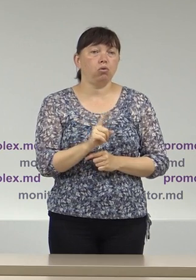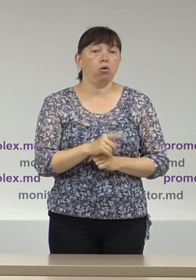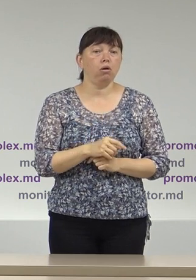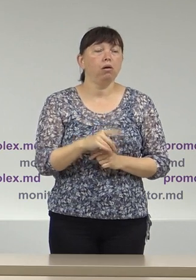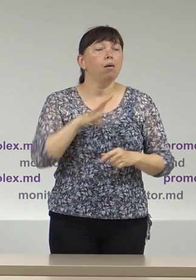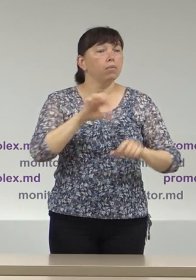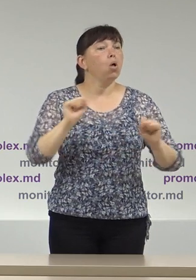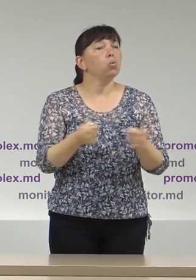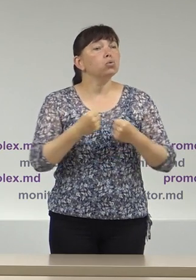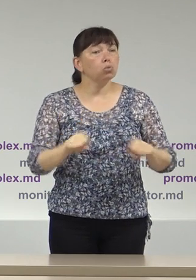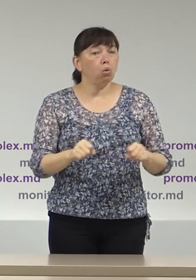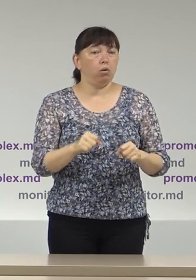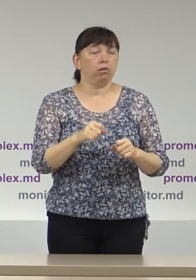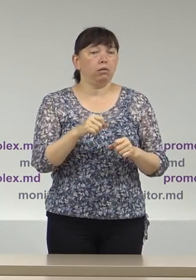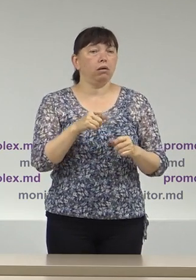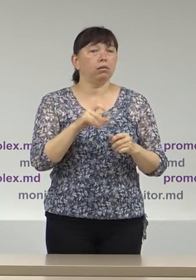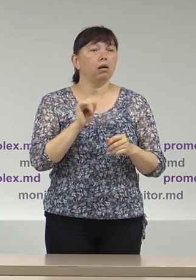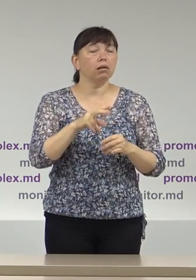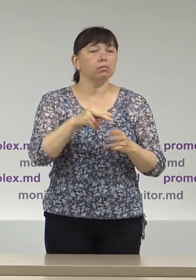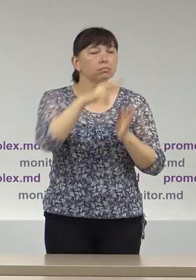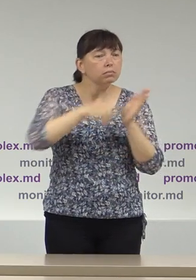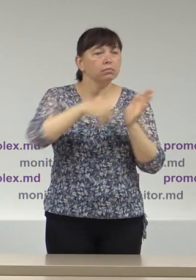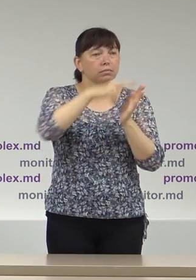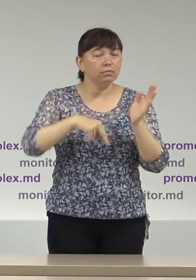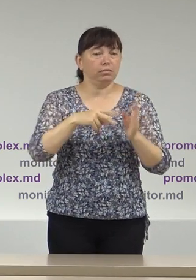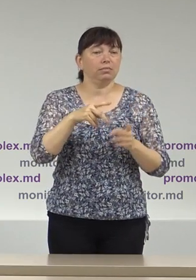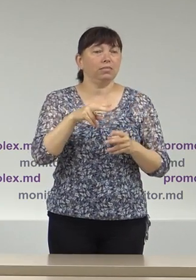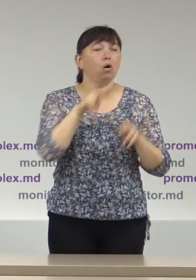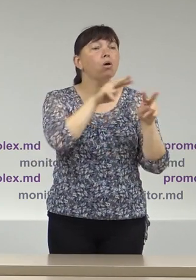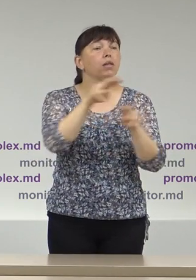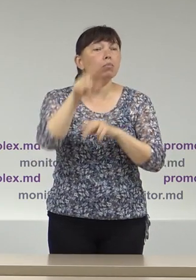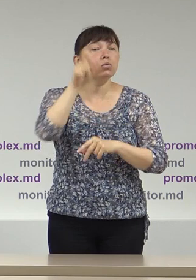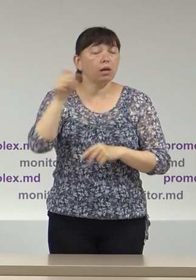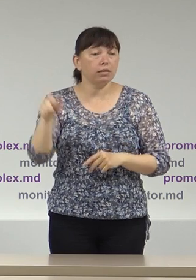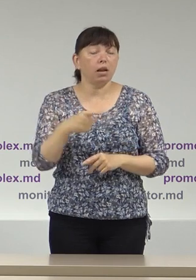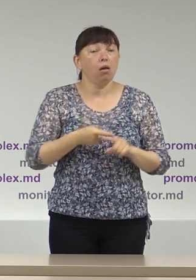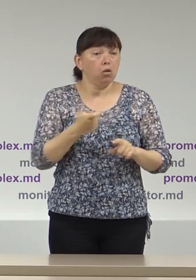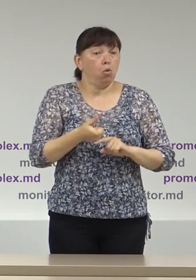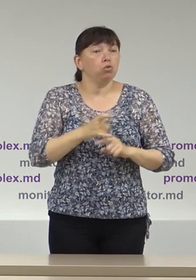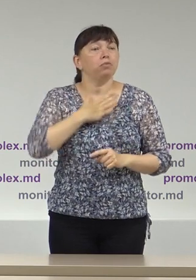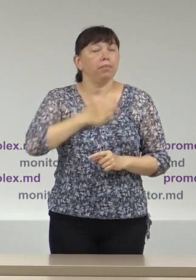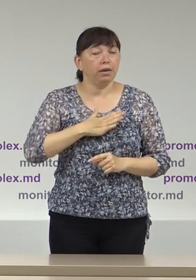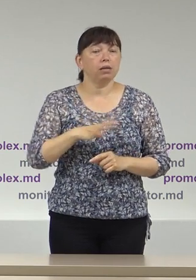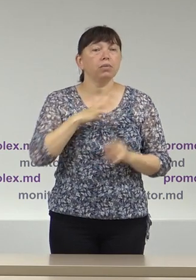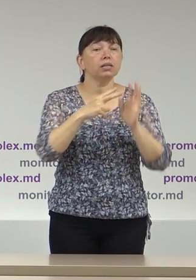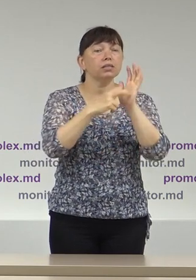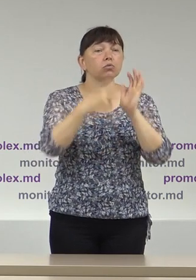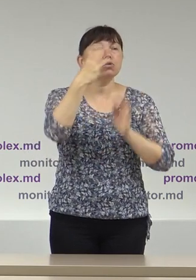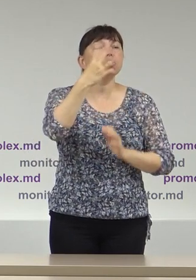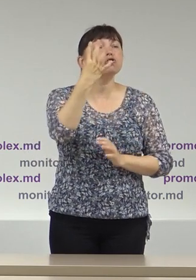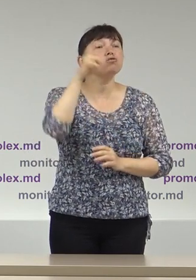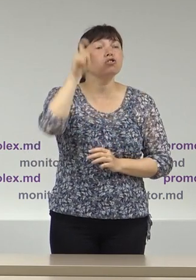accelerat procesul de acreditare a observatorilor, faptul care este salutabil. În această perioadă fiind acreditat 734